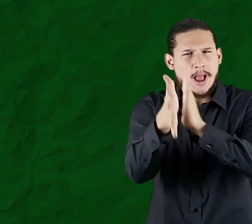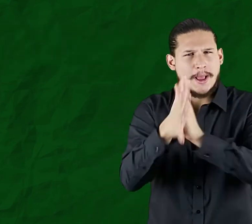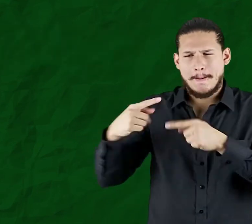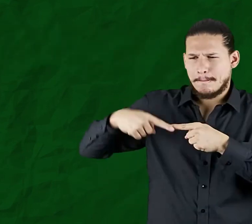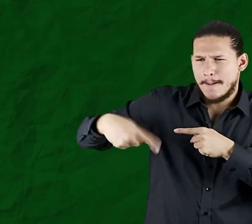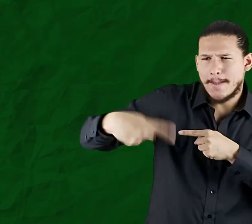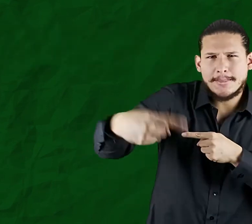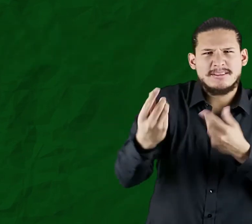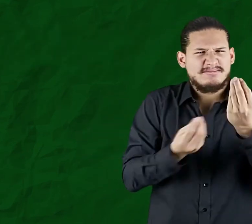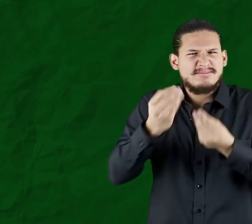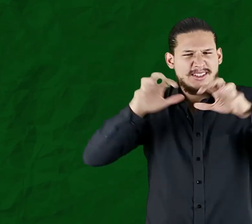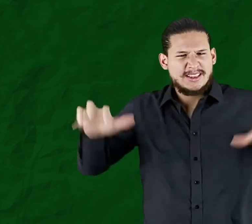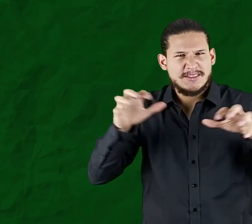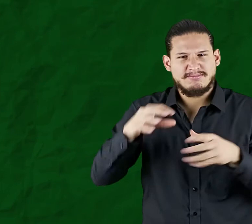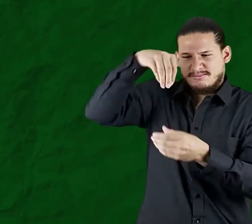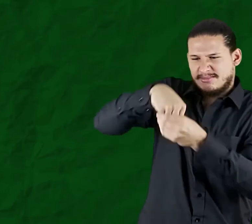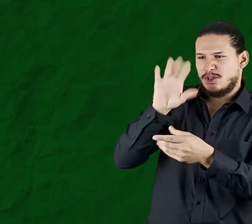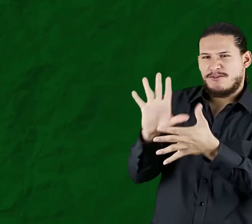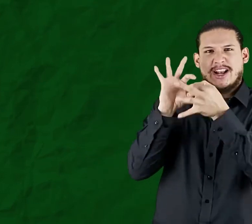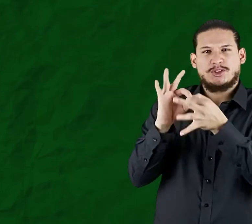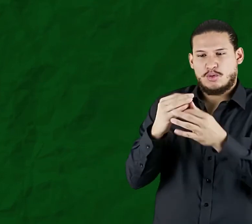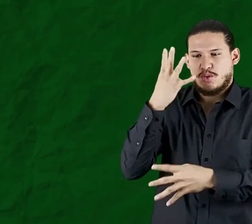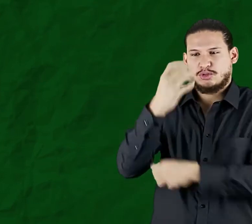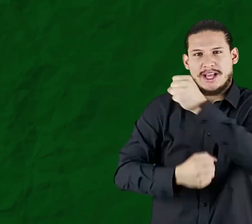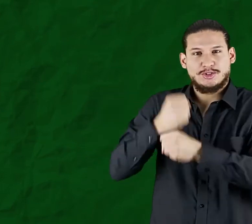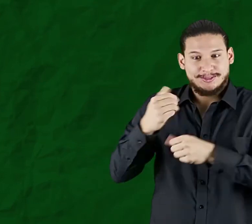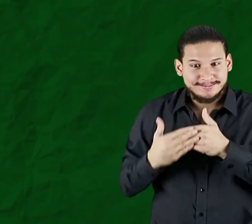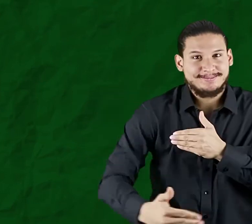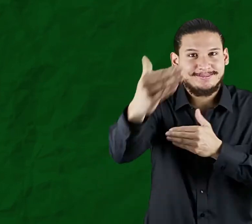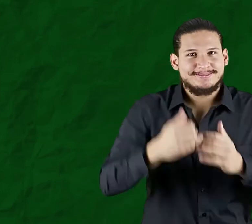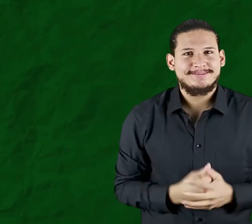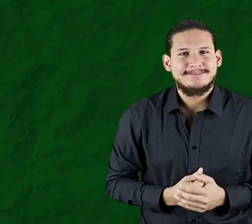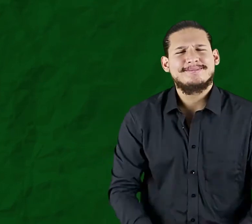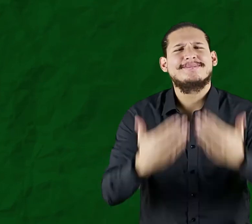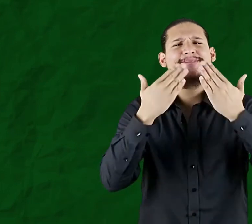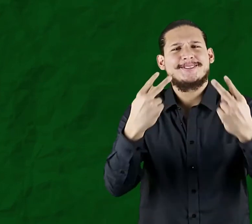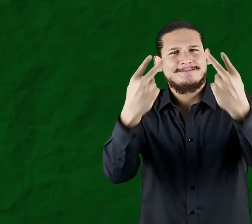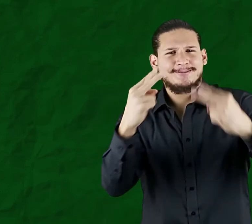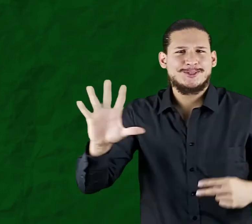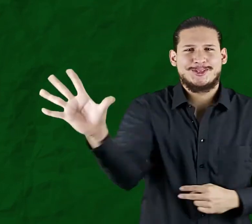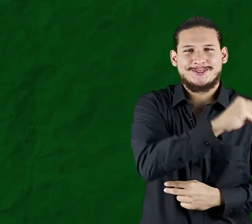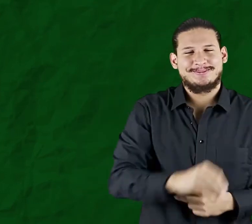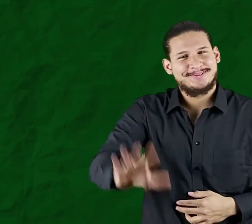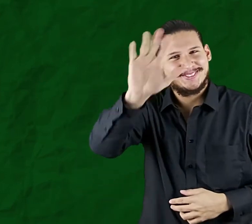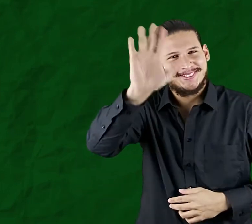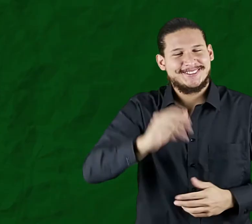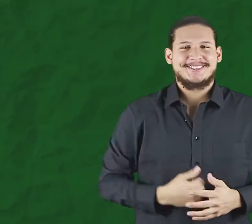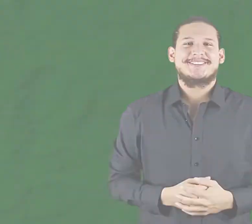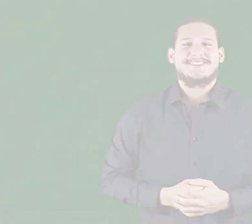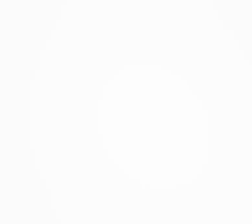y esperamos seguir haciéndolo sobre la gestión realizada al interior de la Federación durante estos próximos cuatro años. Gracias por su atención y